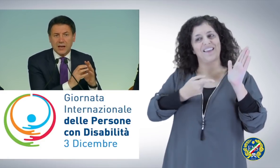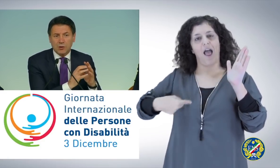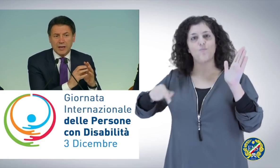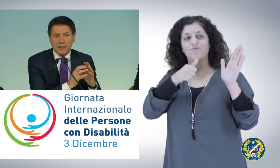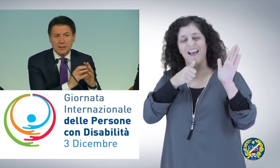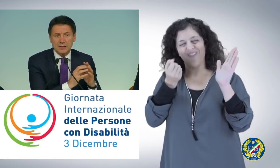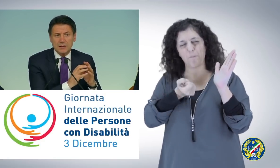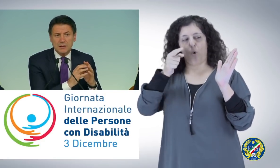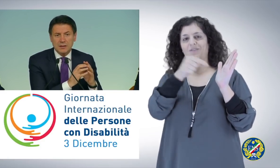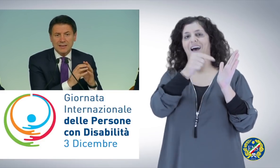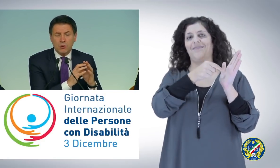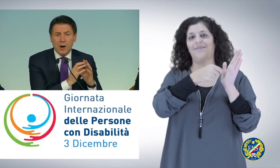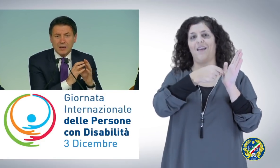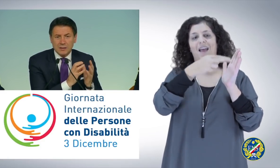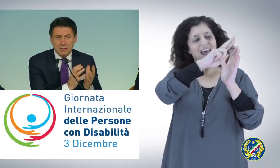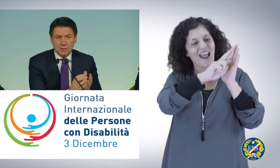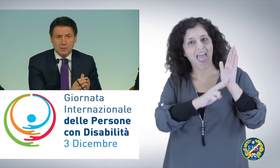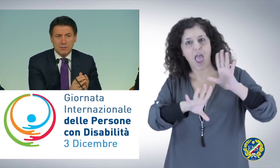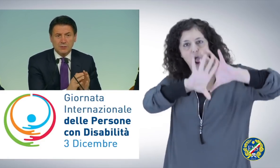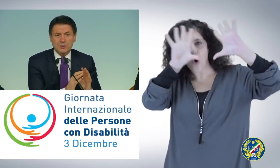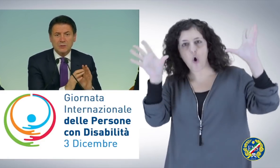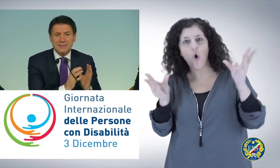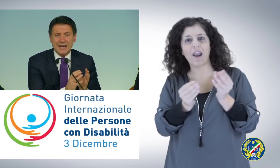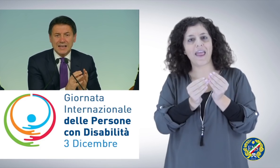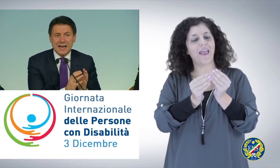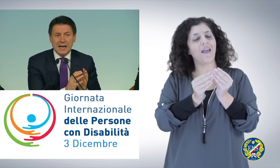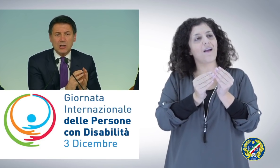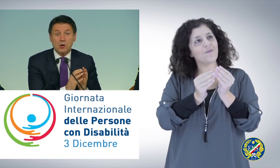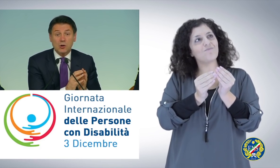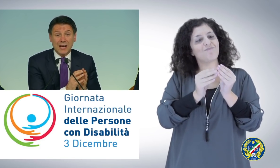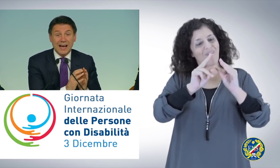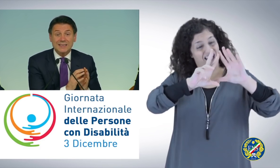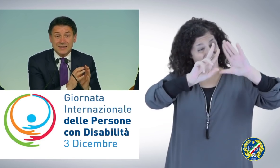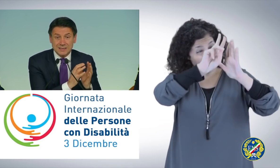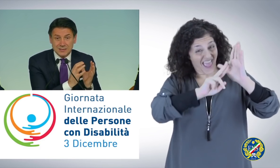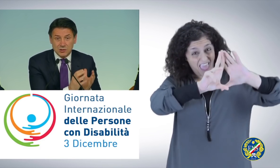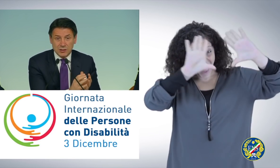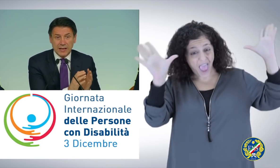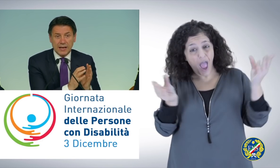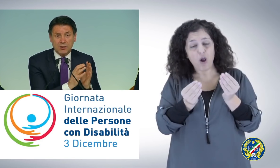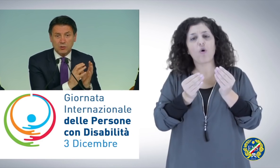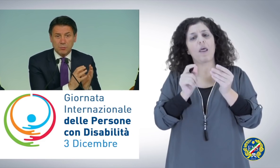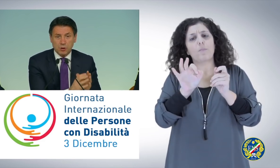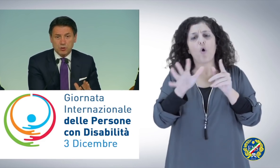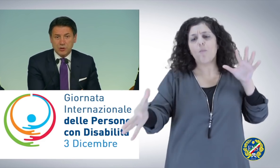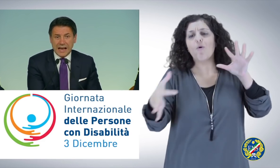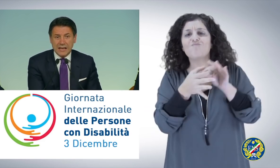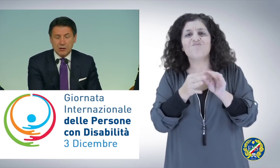regole che guardino a tutta quest'area con attenzione e con un approccio organico.